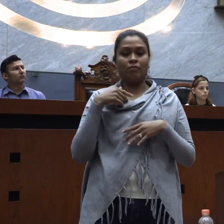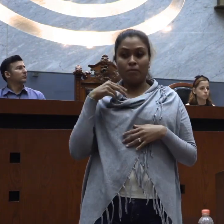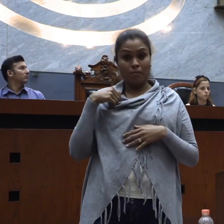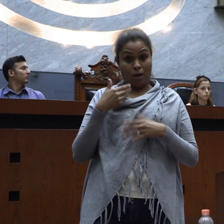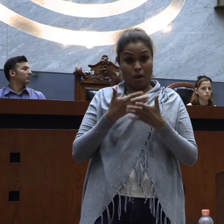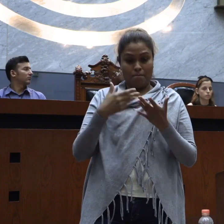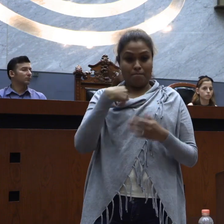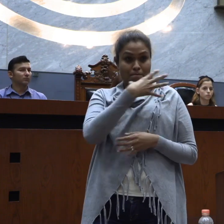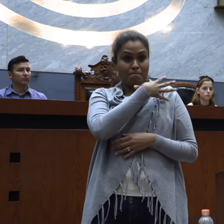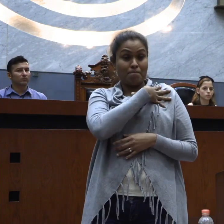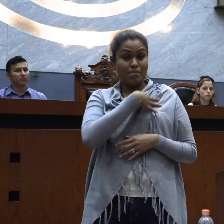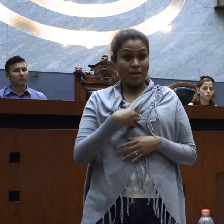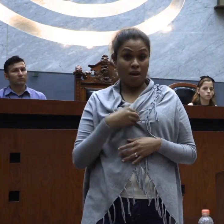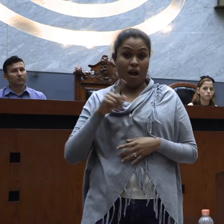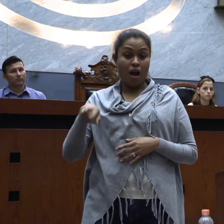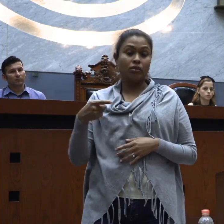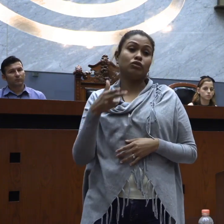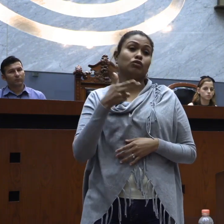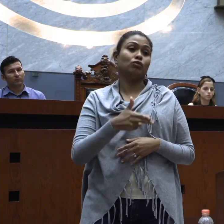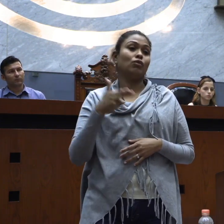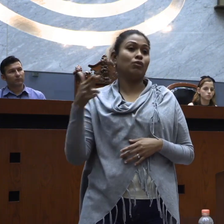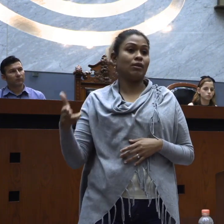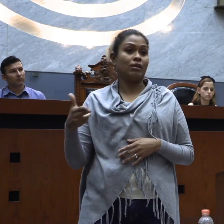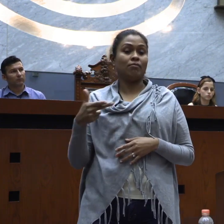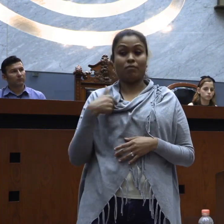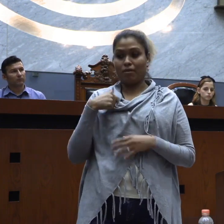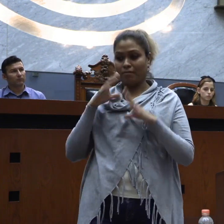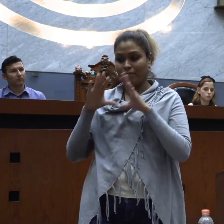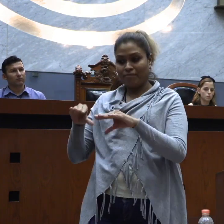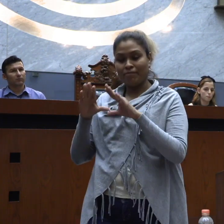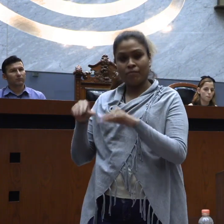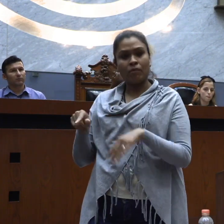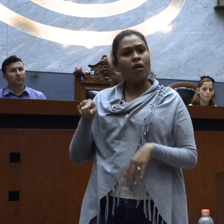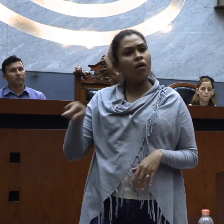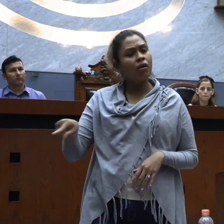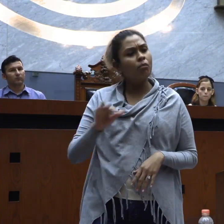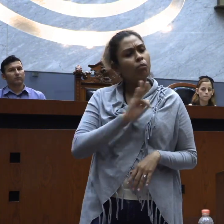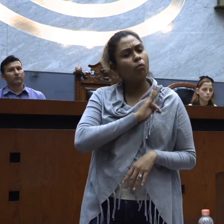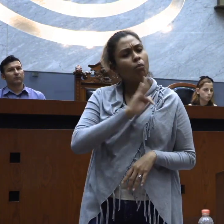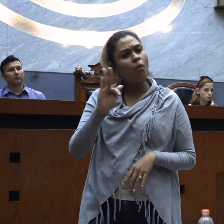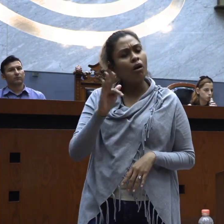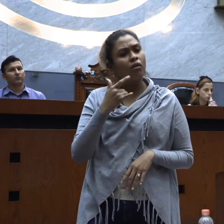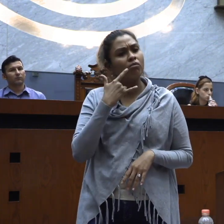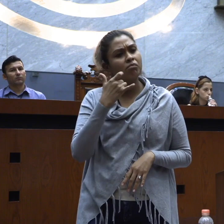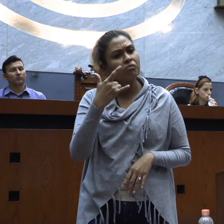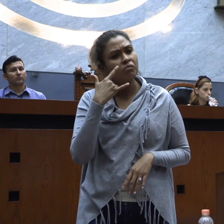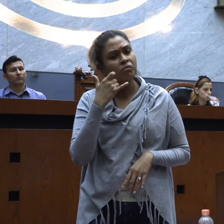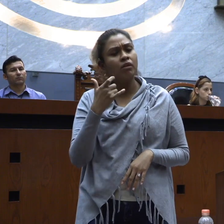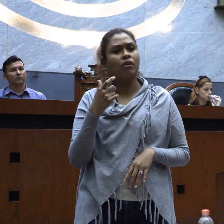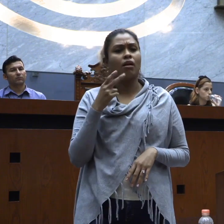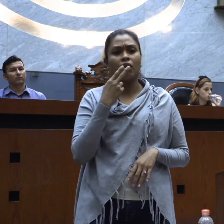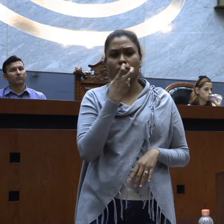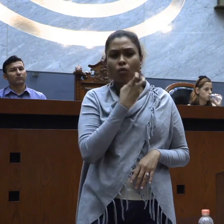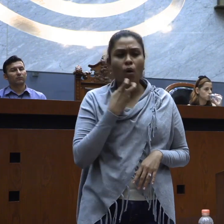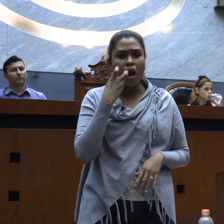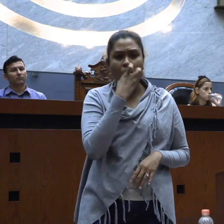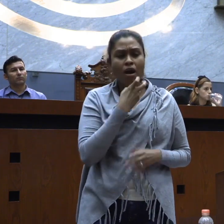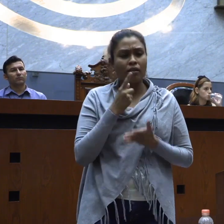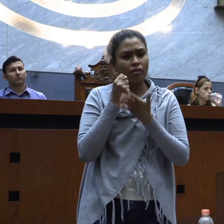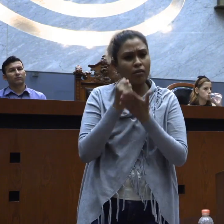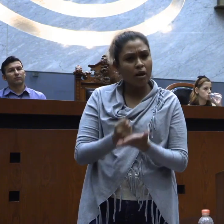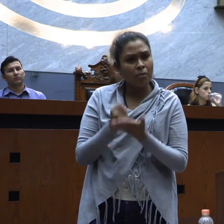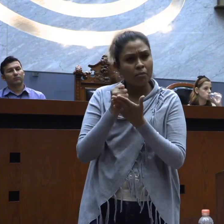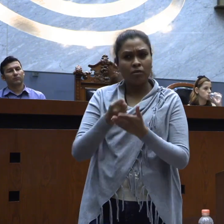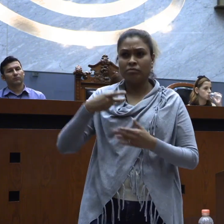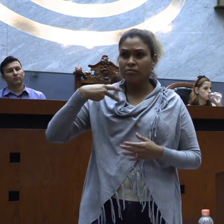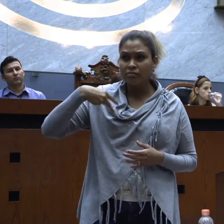Yo me comunico con la lengua de señas, mi hija es hipoacústica y pues bueno, yo me comunico con